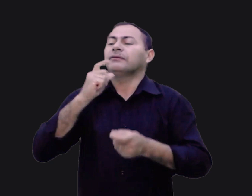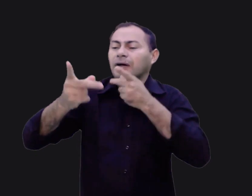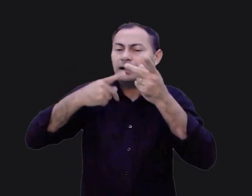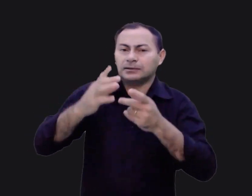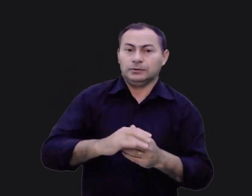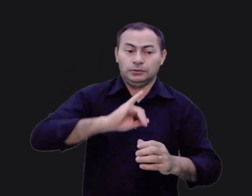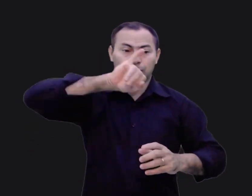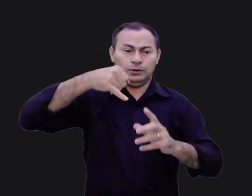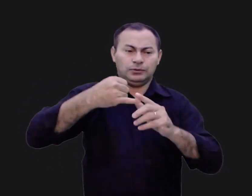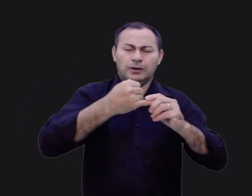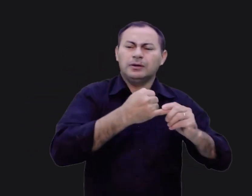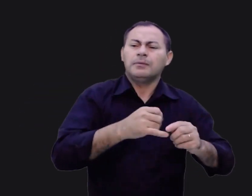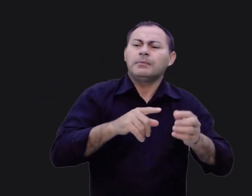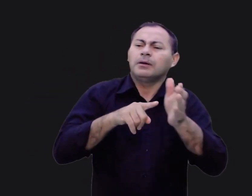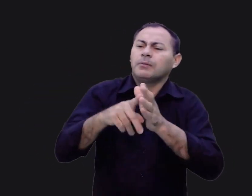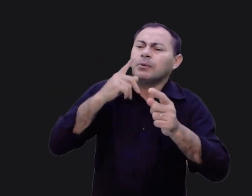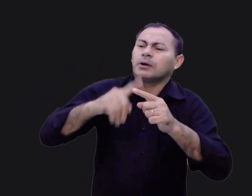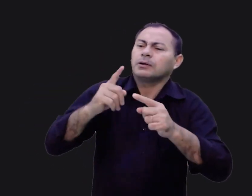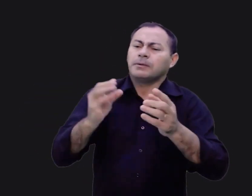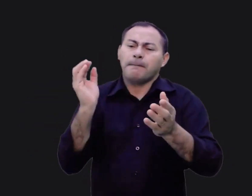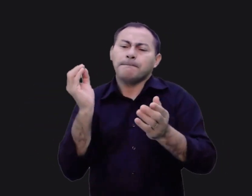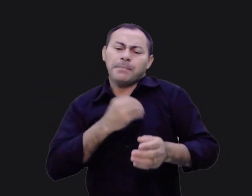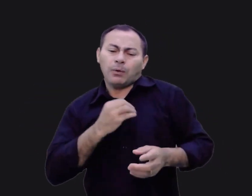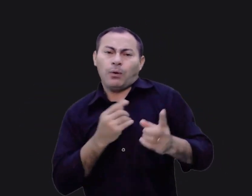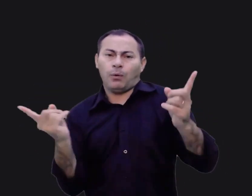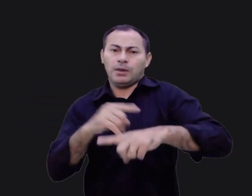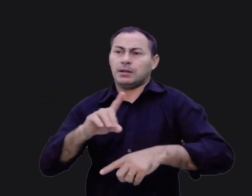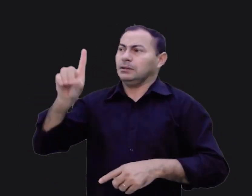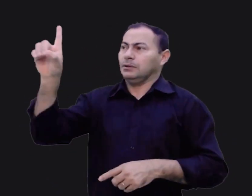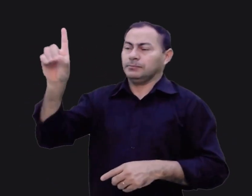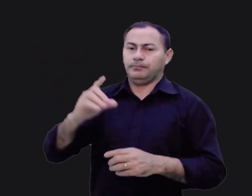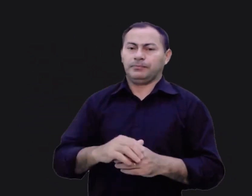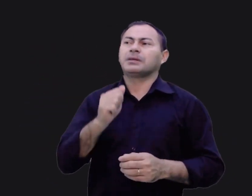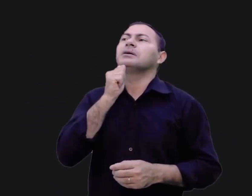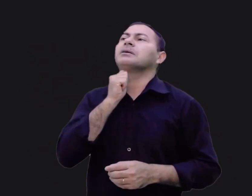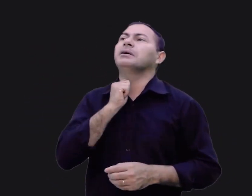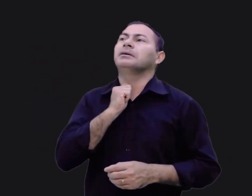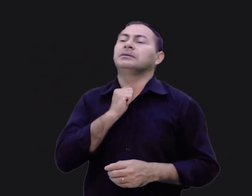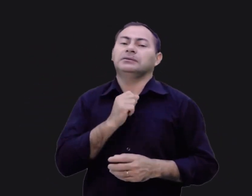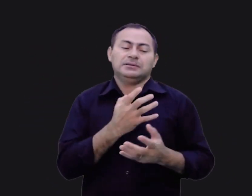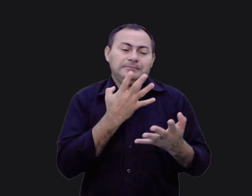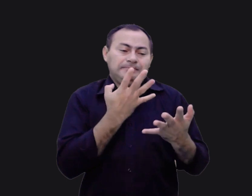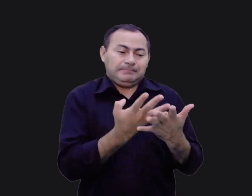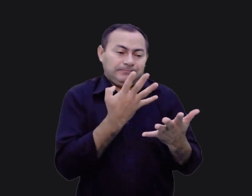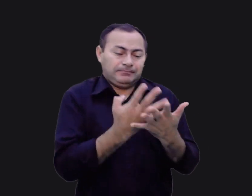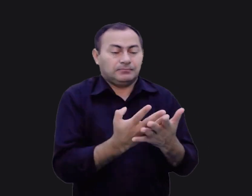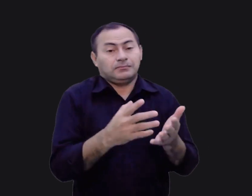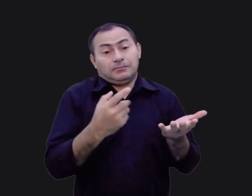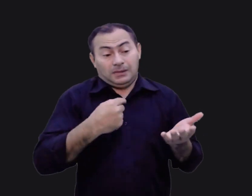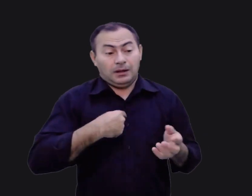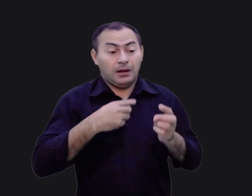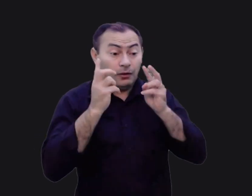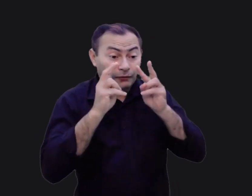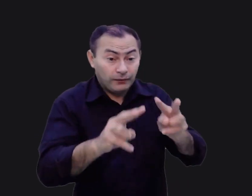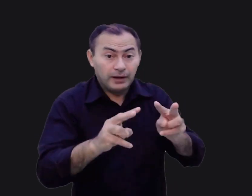disse a Acã, por que você pecou contra Deus? Acã fez aquela confissão padrão. Bom, eu vi,